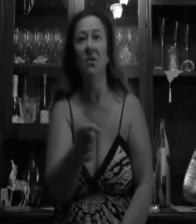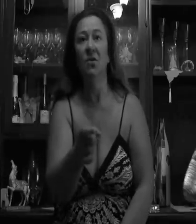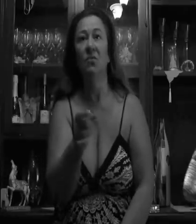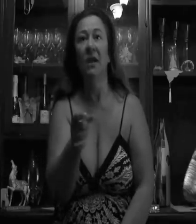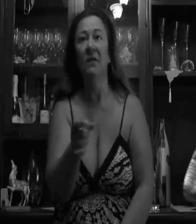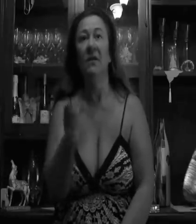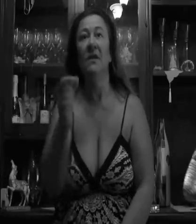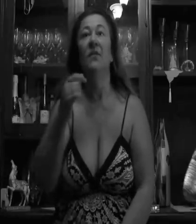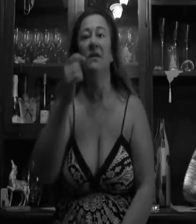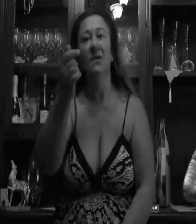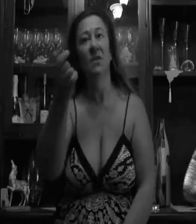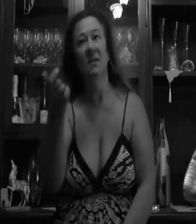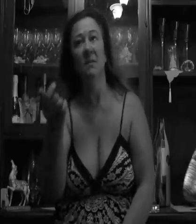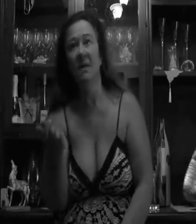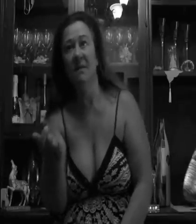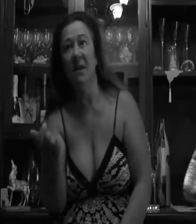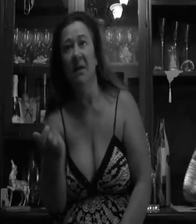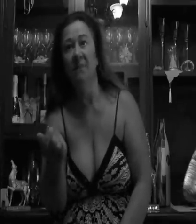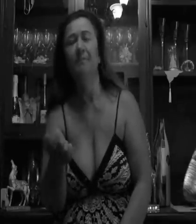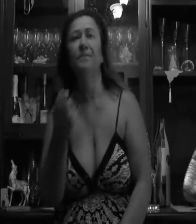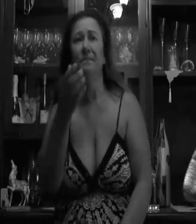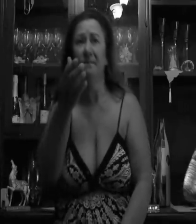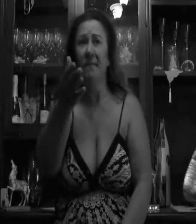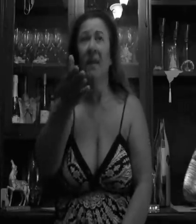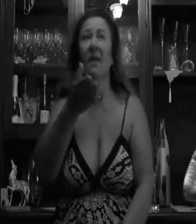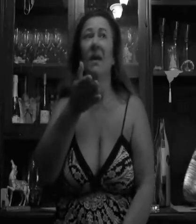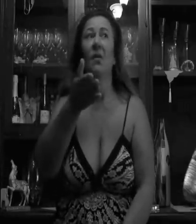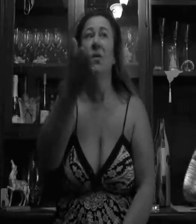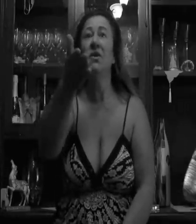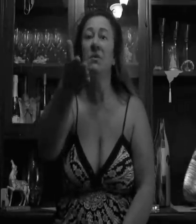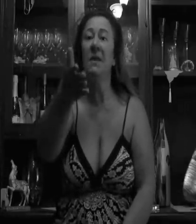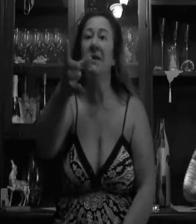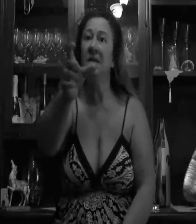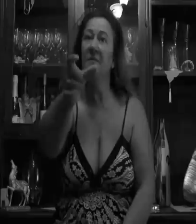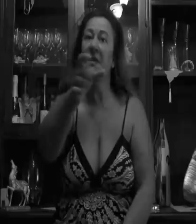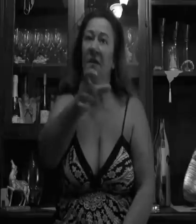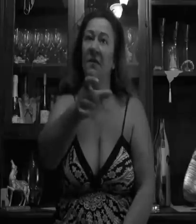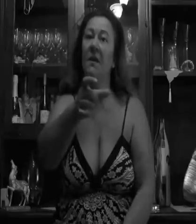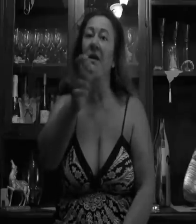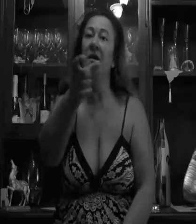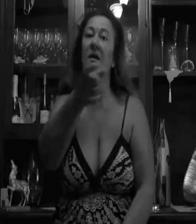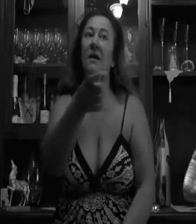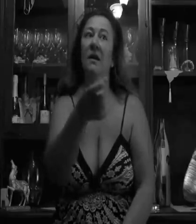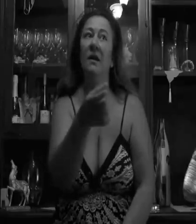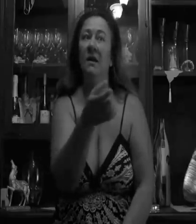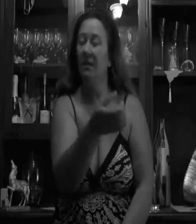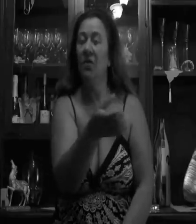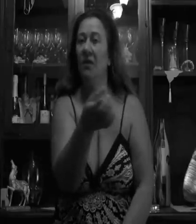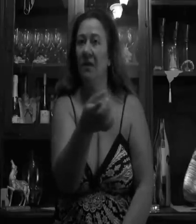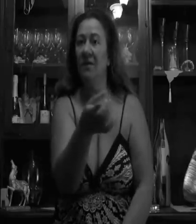è deceduta, la figlia fa i viaggi della Speranza a Milano. 15 metri sempre dalla famiglia dove, da